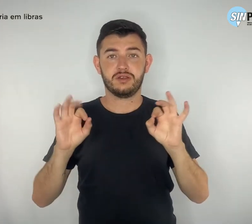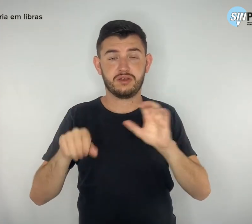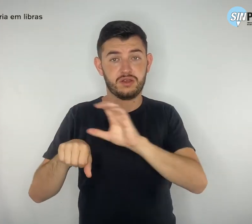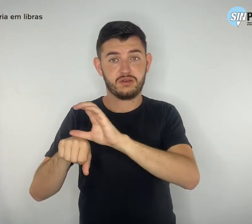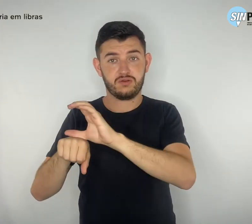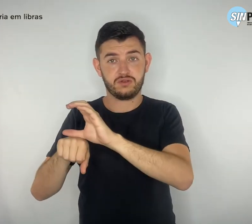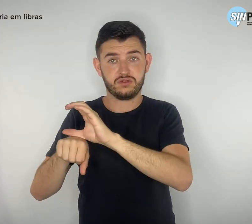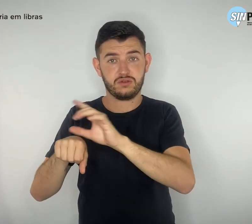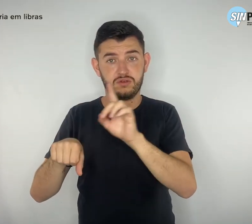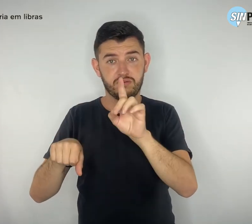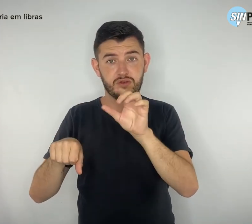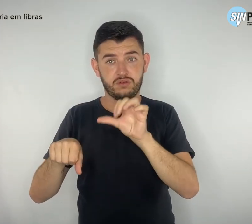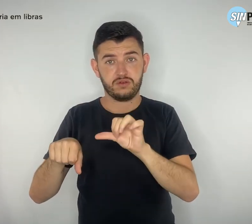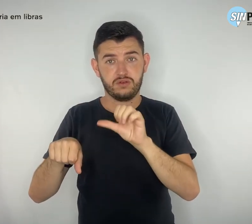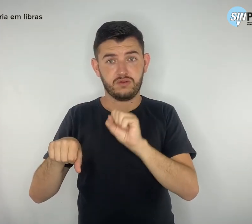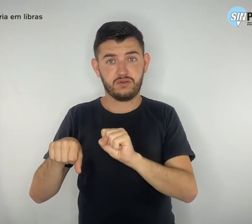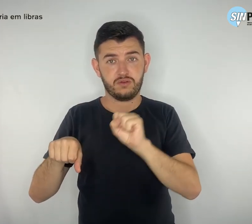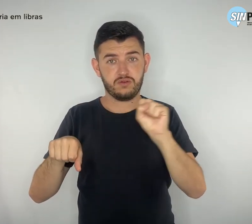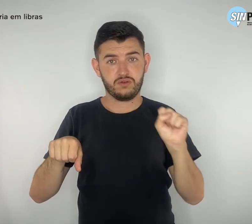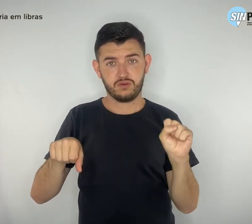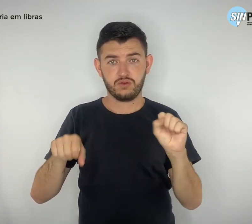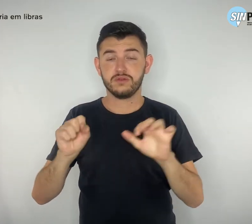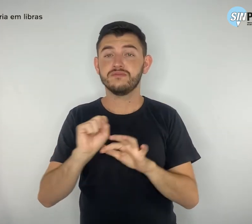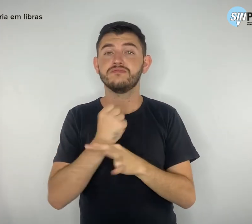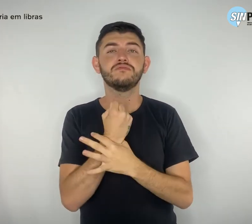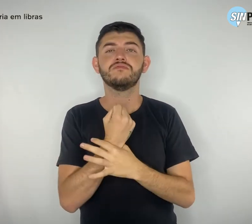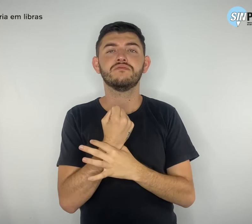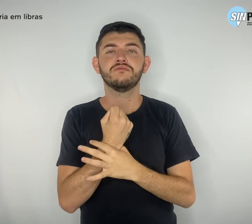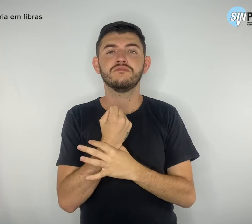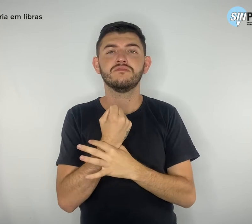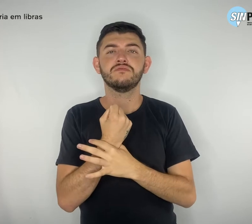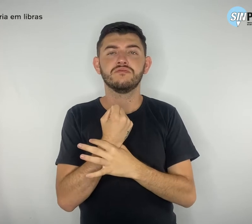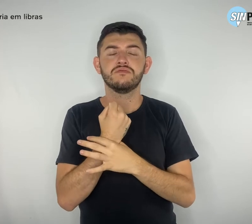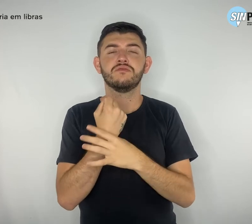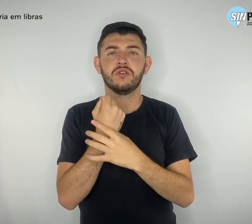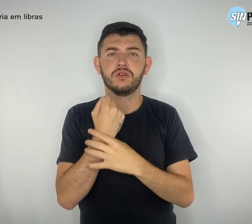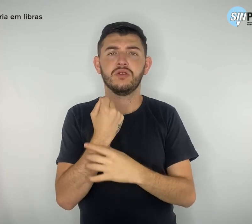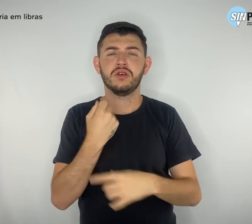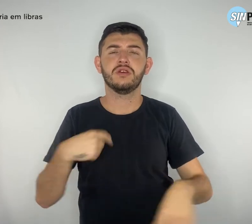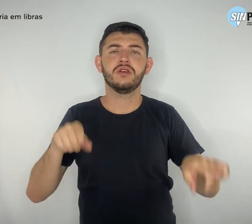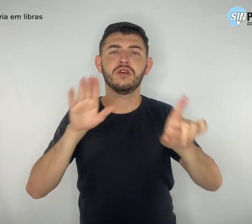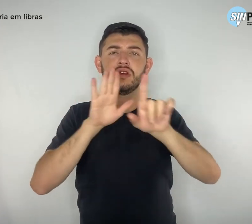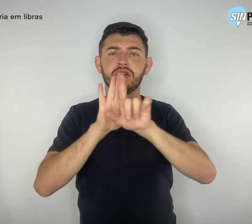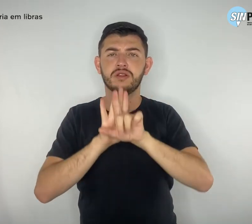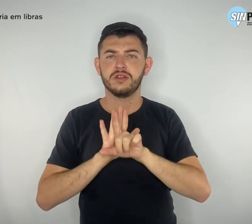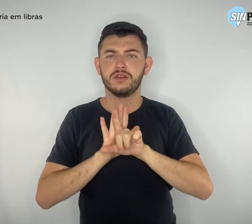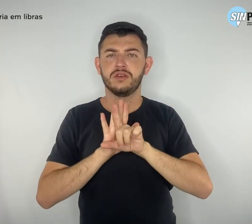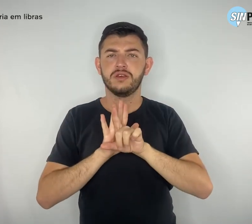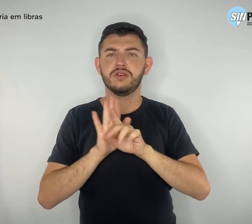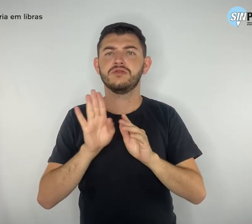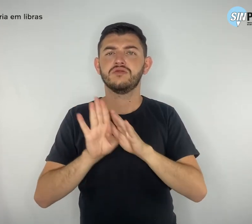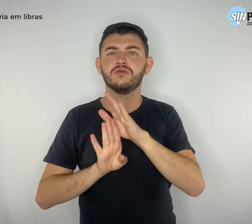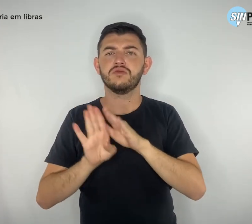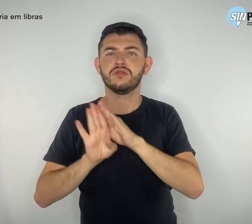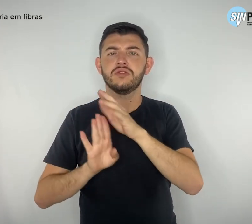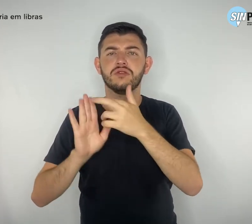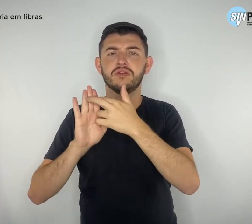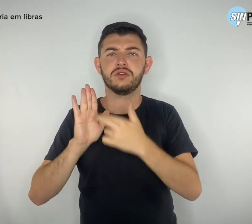1988 e legitimada pela Lei de Diretrizes e Bases da Educação Nacional,